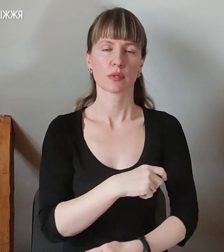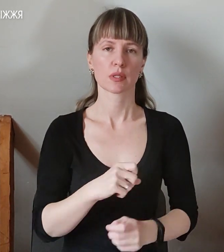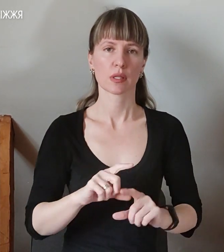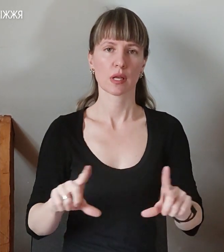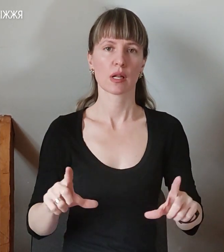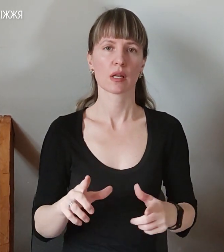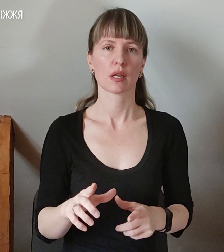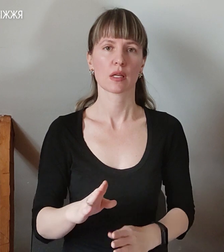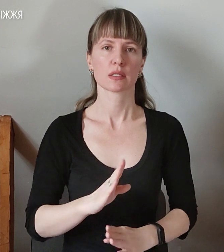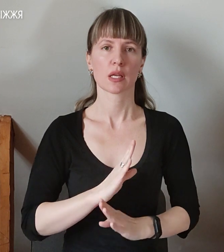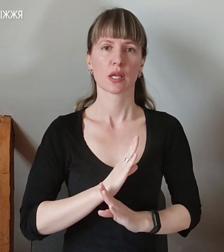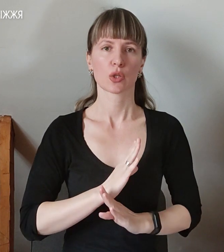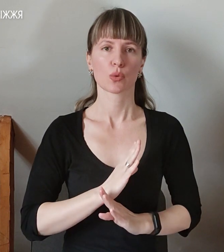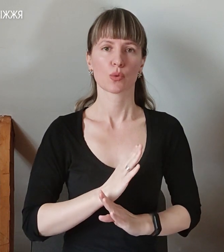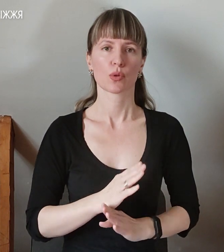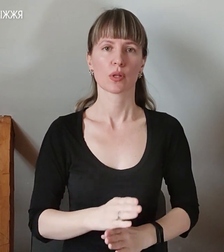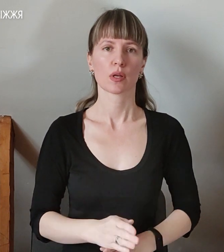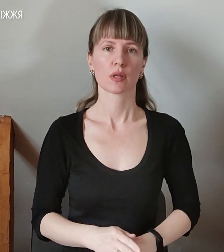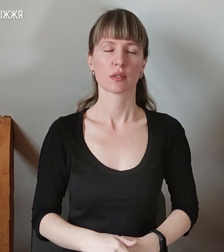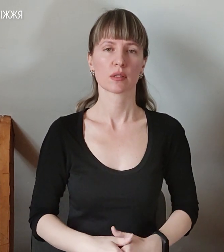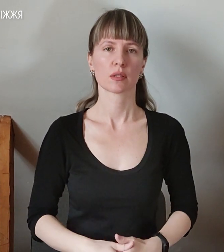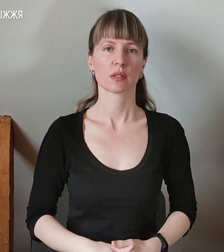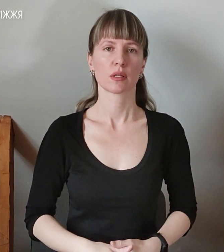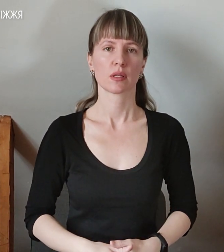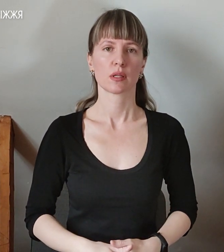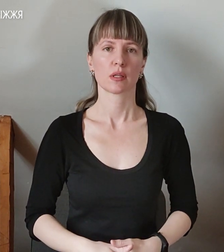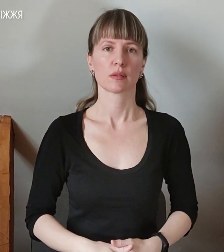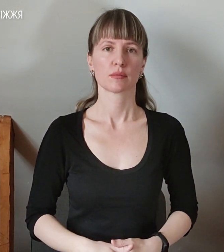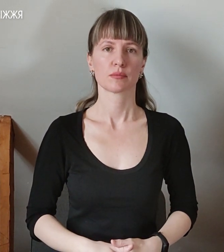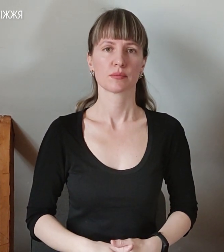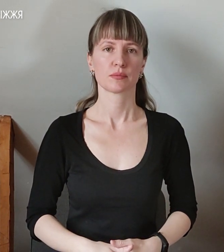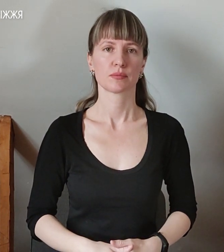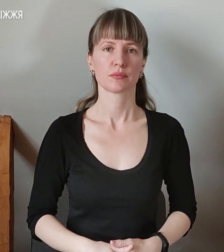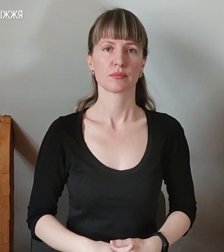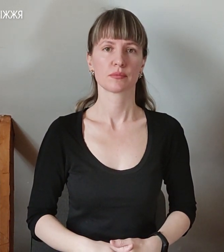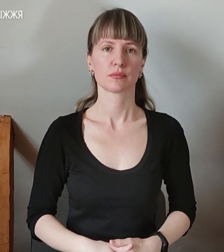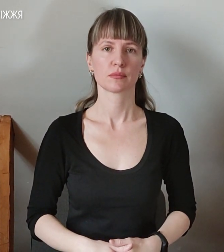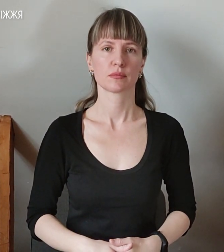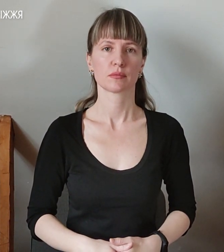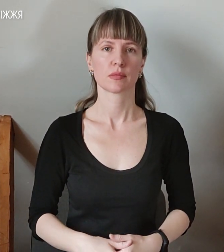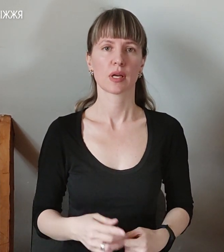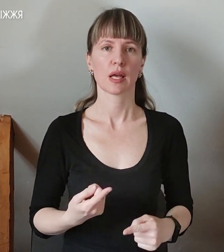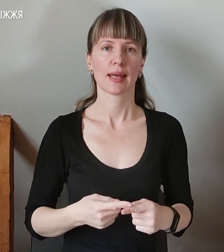реанімація Васильівська.